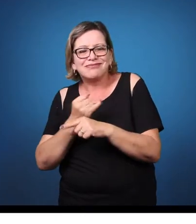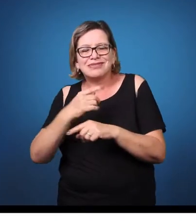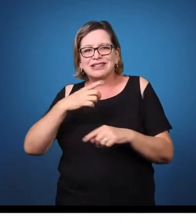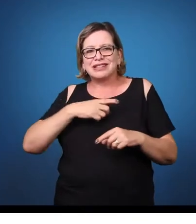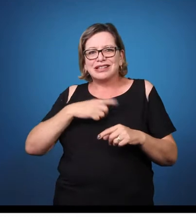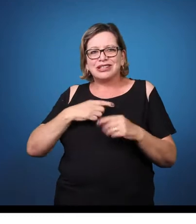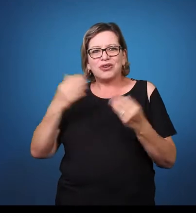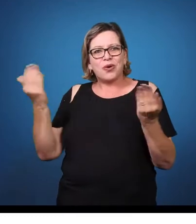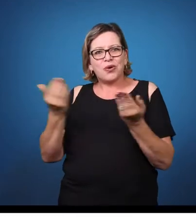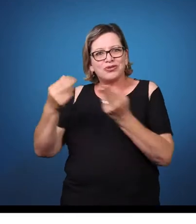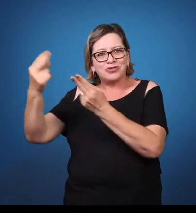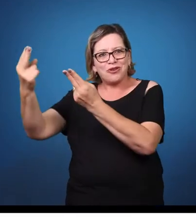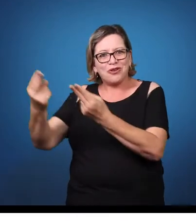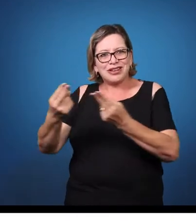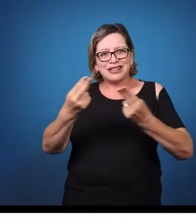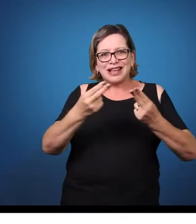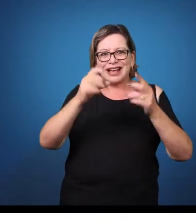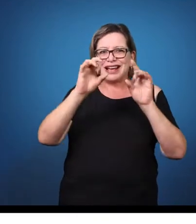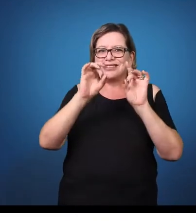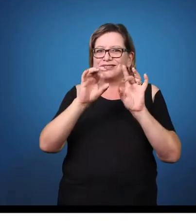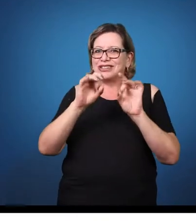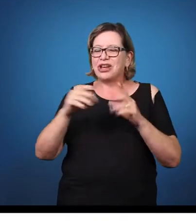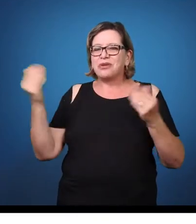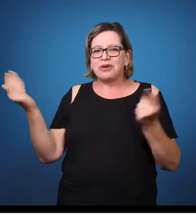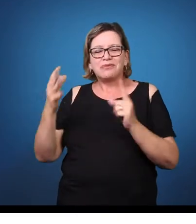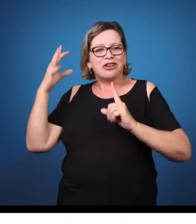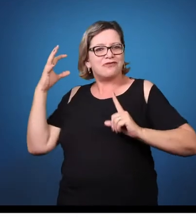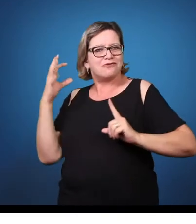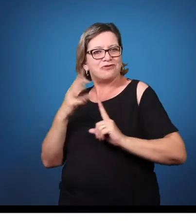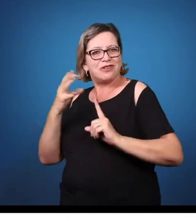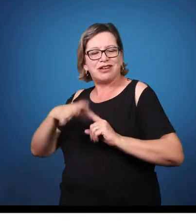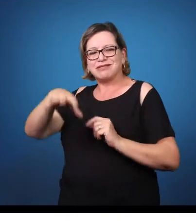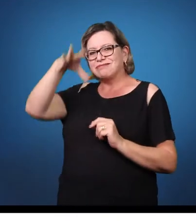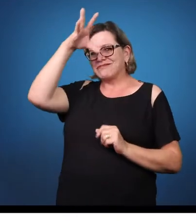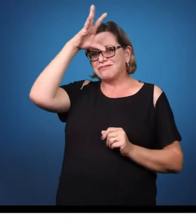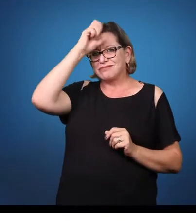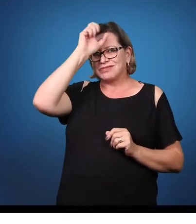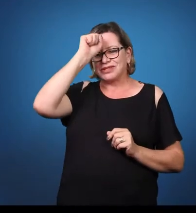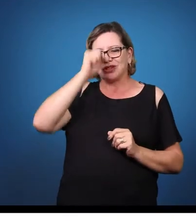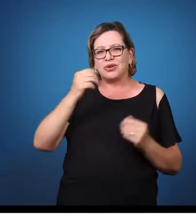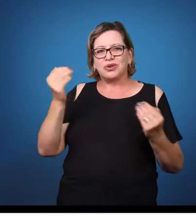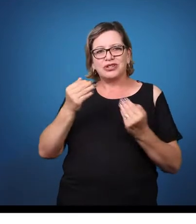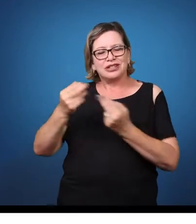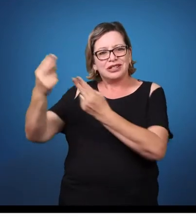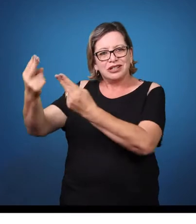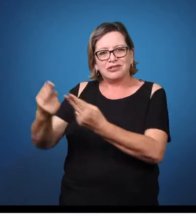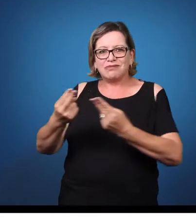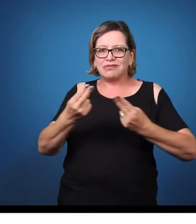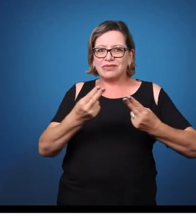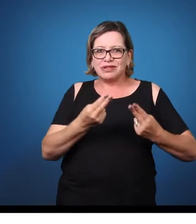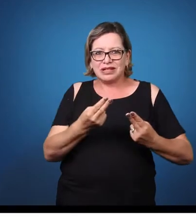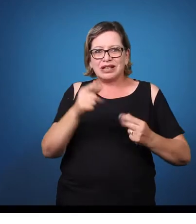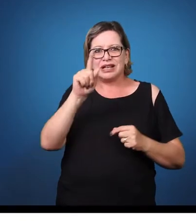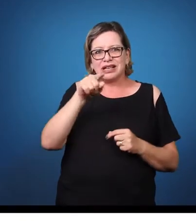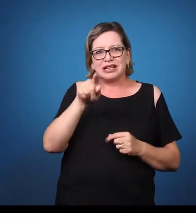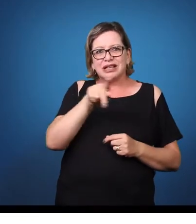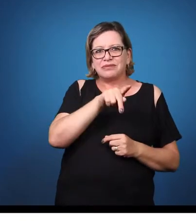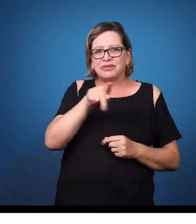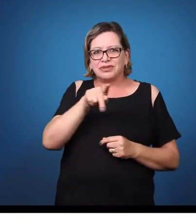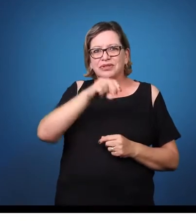convidada muito especial sobre interferências na aprendizagem. Nossa convidada, a quem já agradeço, é a professora Miriam Bedim Godoy.